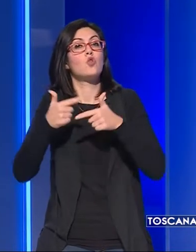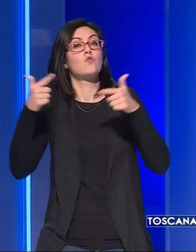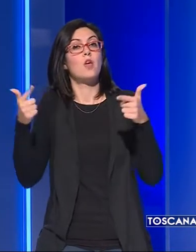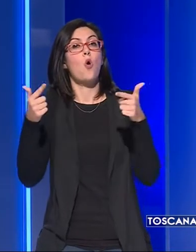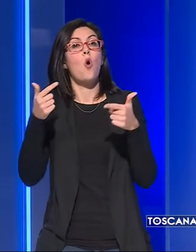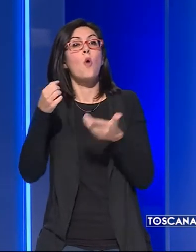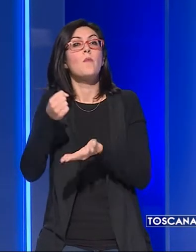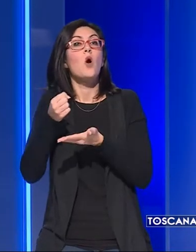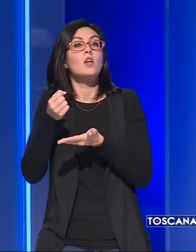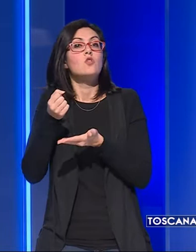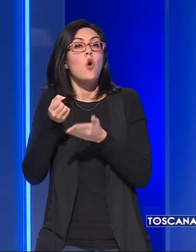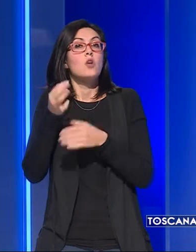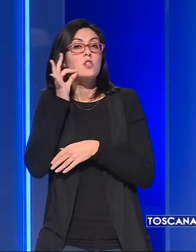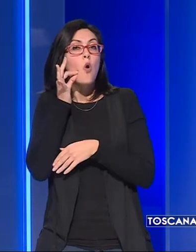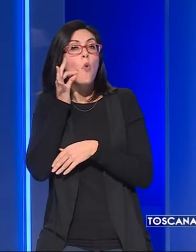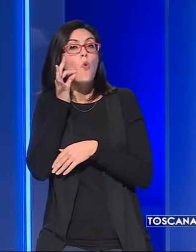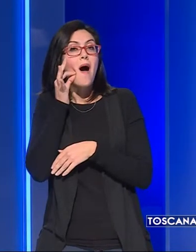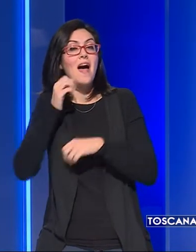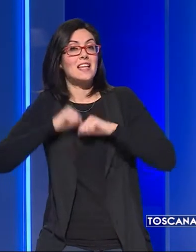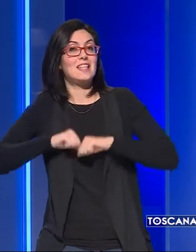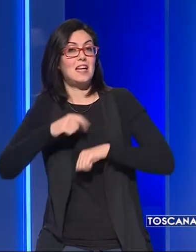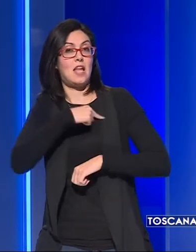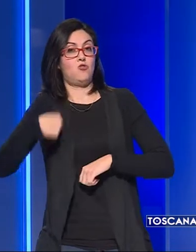risorse umane in sanità della Cina.